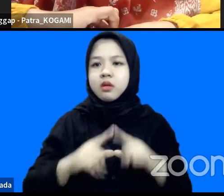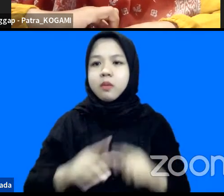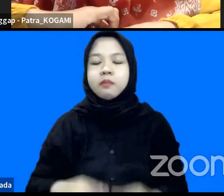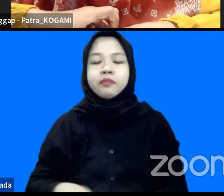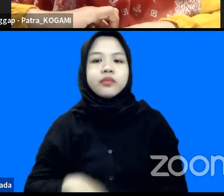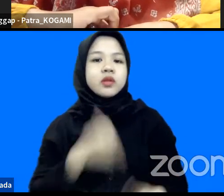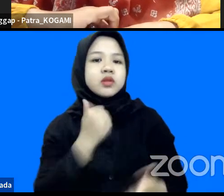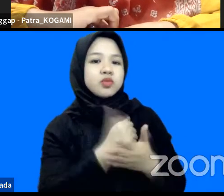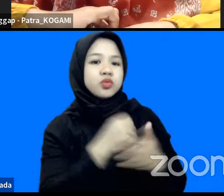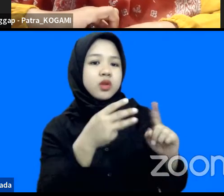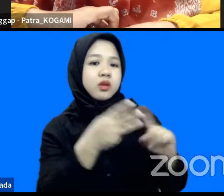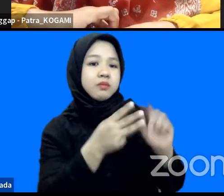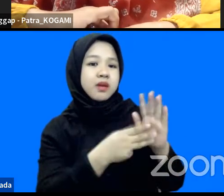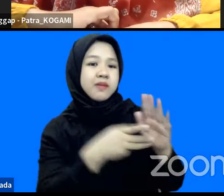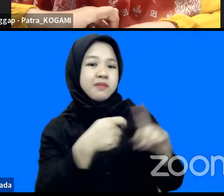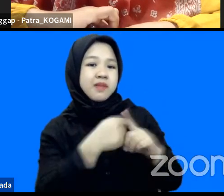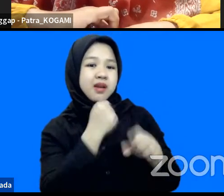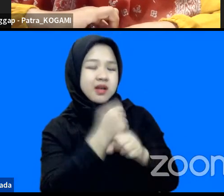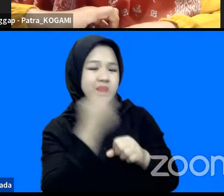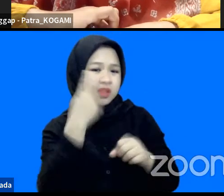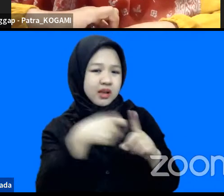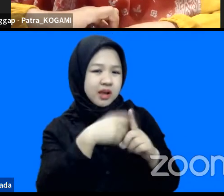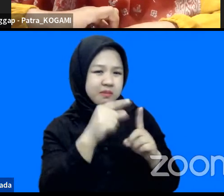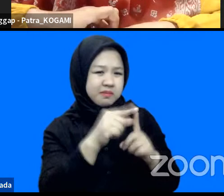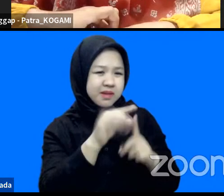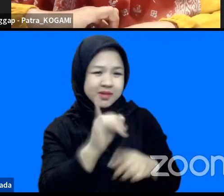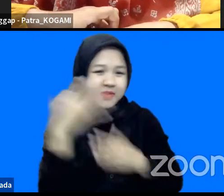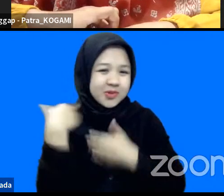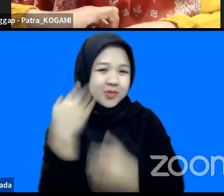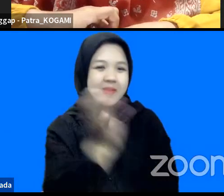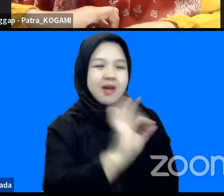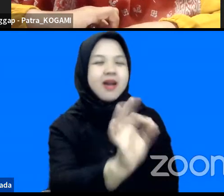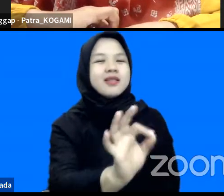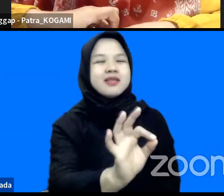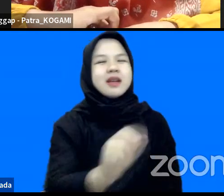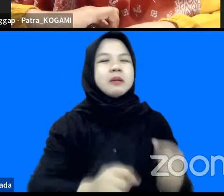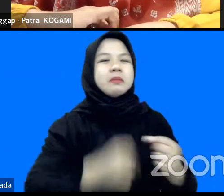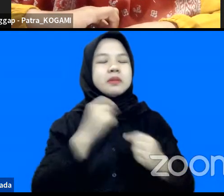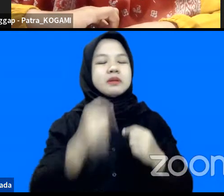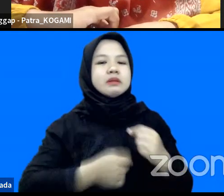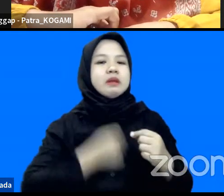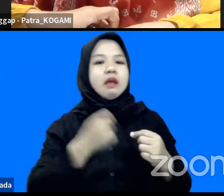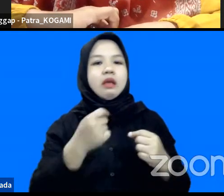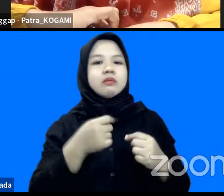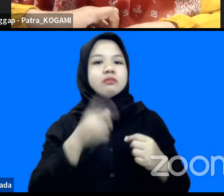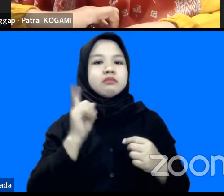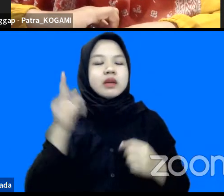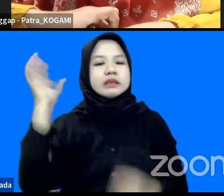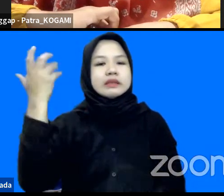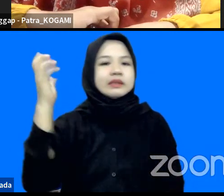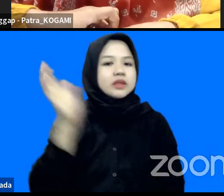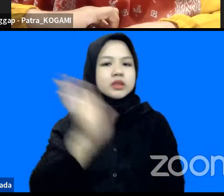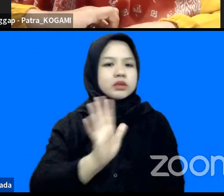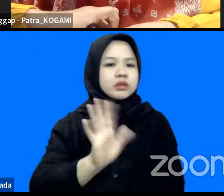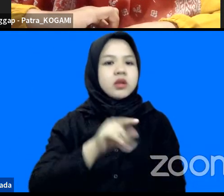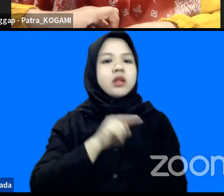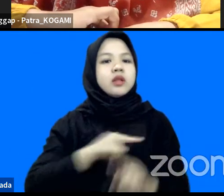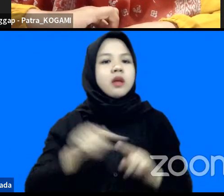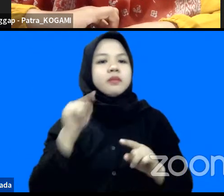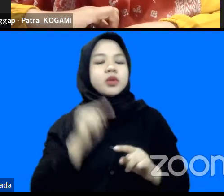BMKG kan kalau lihat KPI-nya tidak punya tanggung jawab yang mengikat dengan kehadiran sirena sebetulnya itu lebih kepada